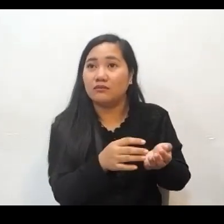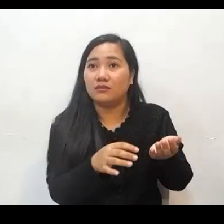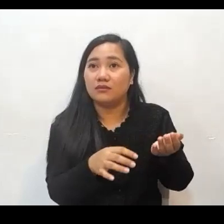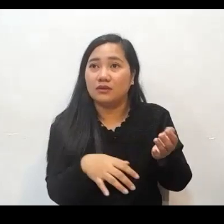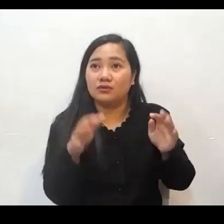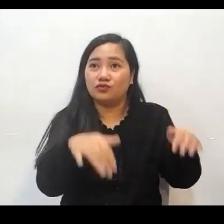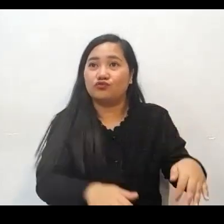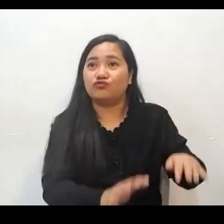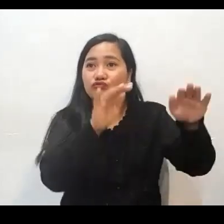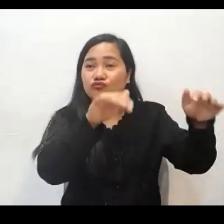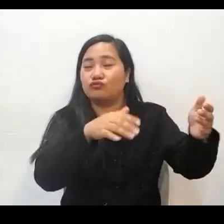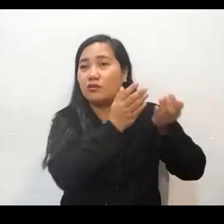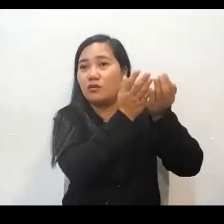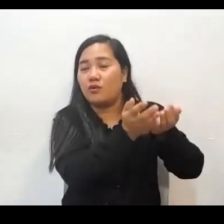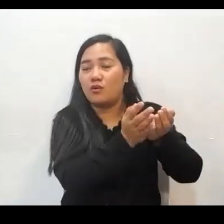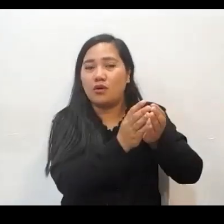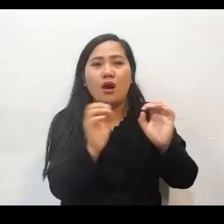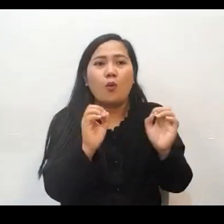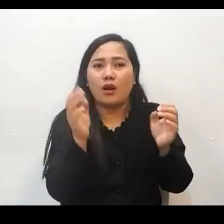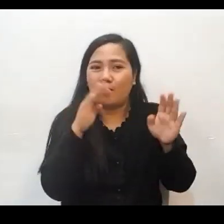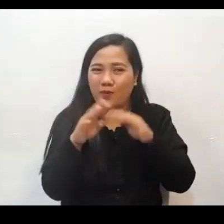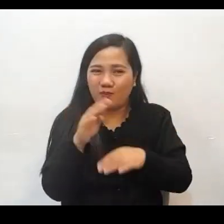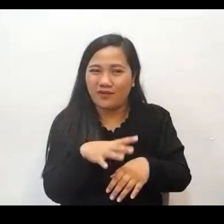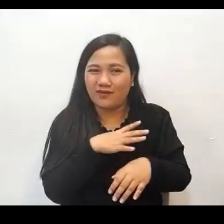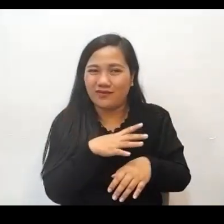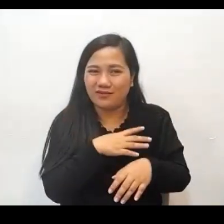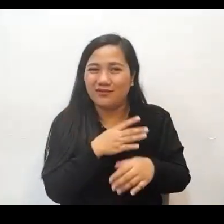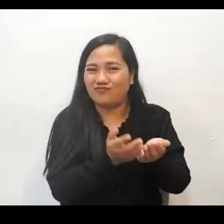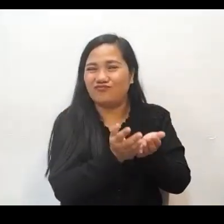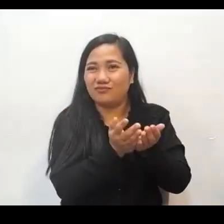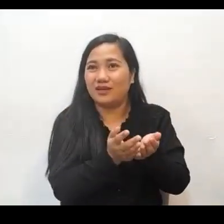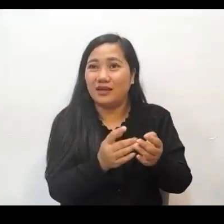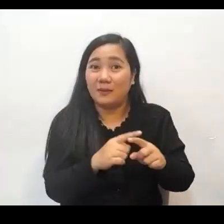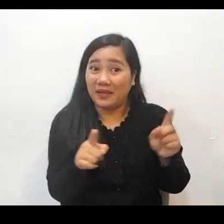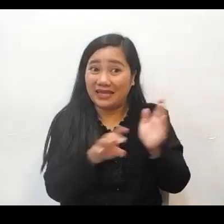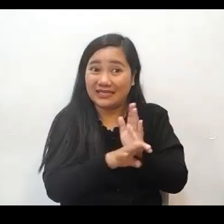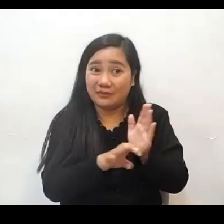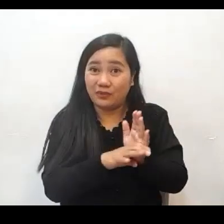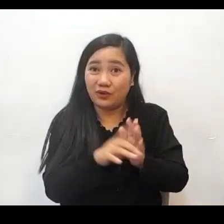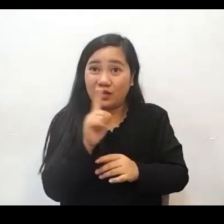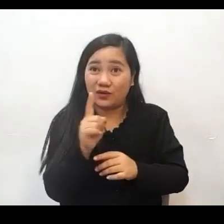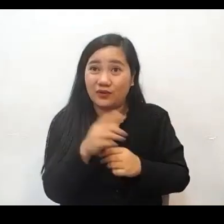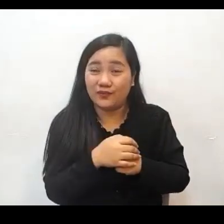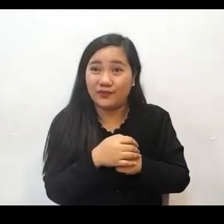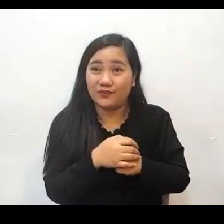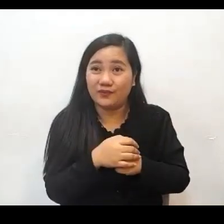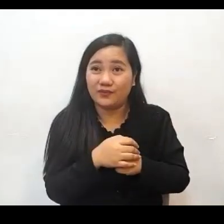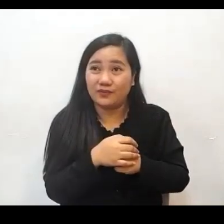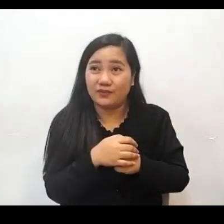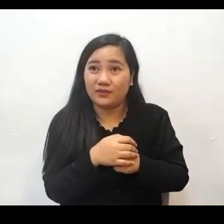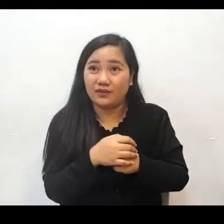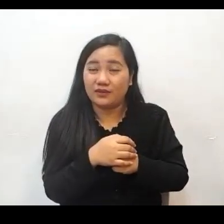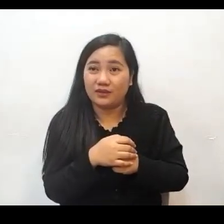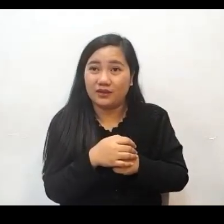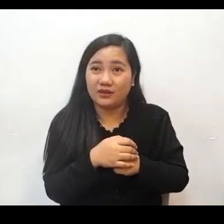Kaya kapag ganun wala pong problema. But if this boat is in the sea, that's the problem.